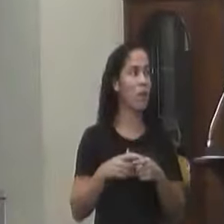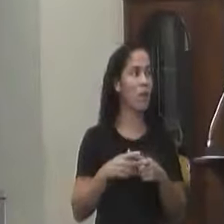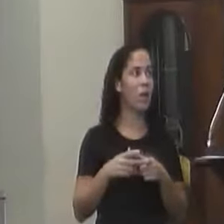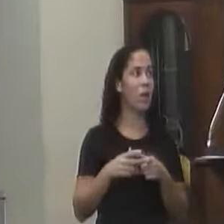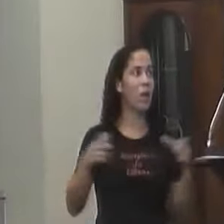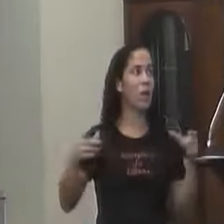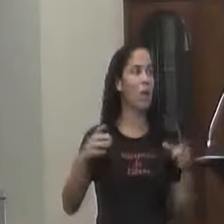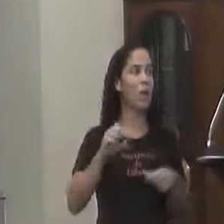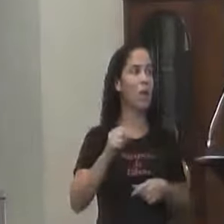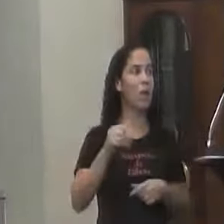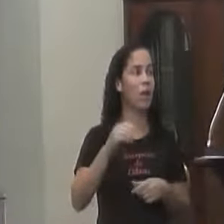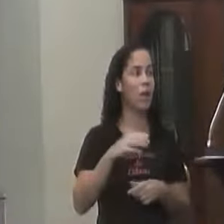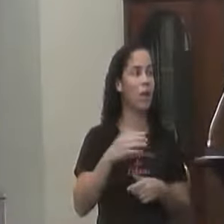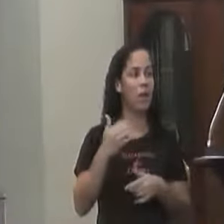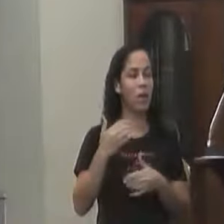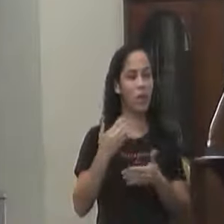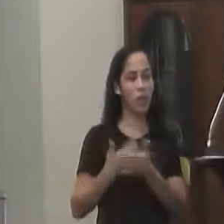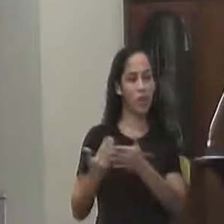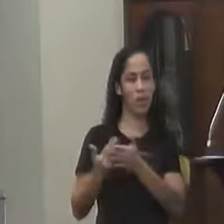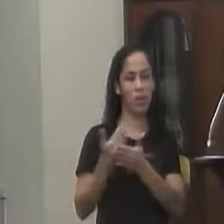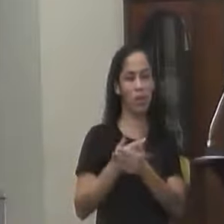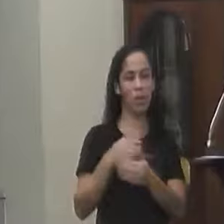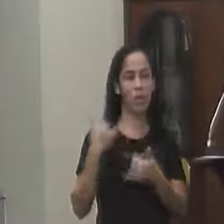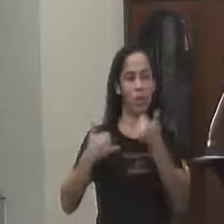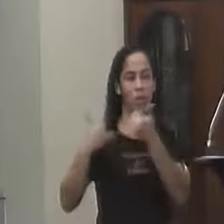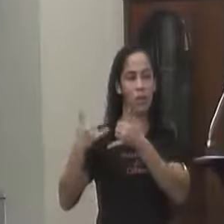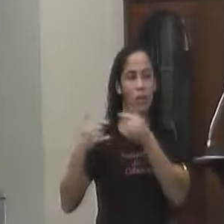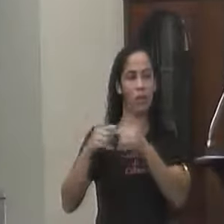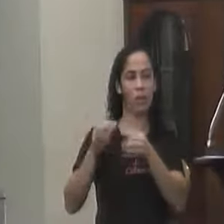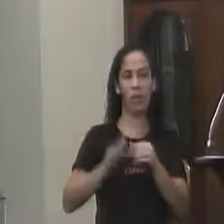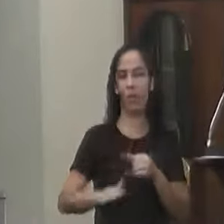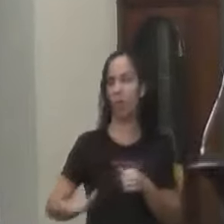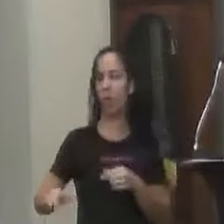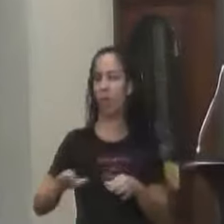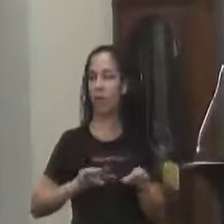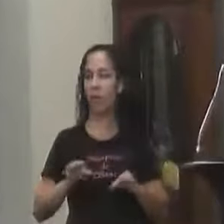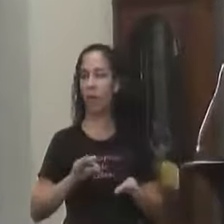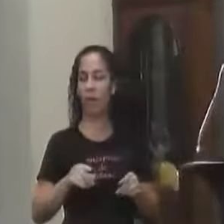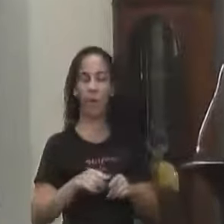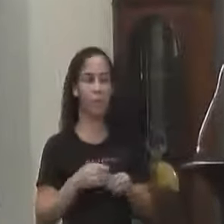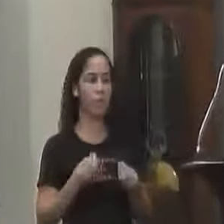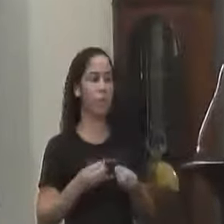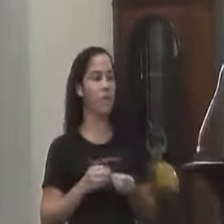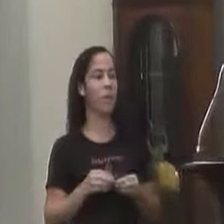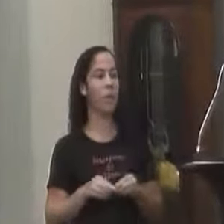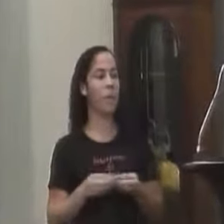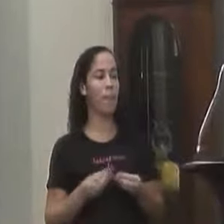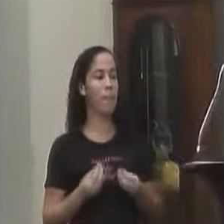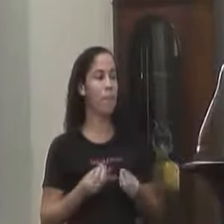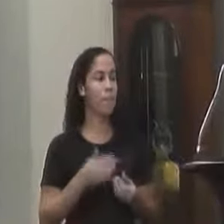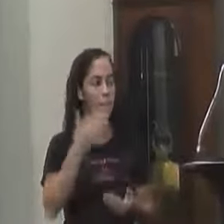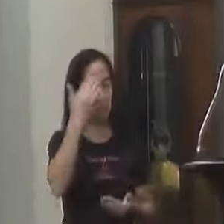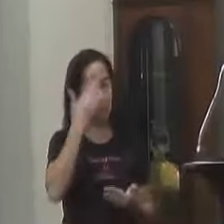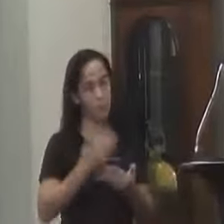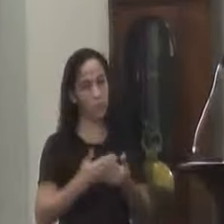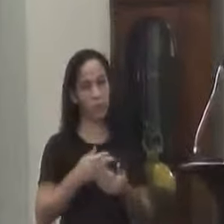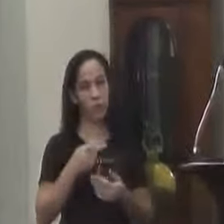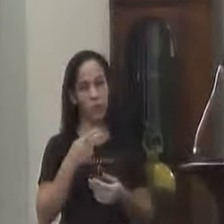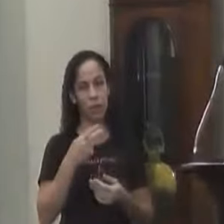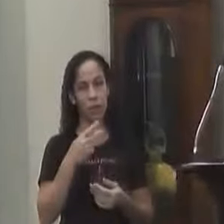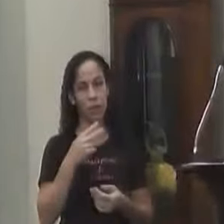sala de aula Os brinquedos Para as crianças Já tem um projeto Está pronto Eu tenho certeza Ela à frente Da